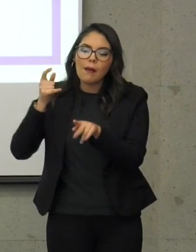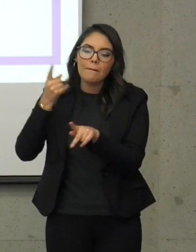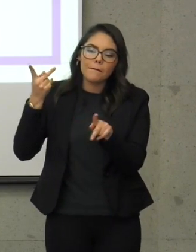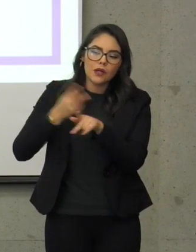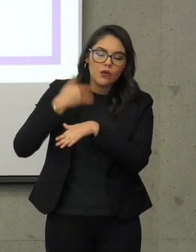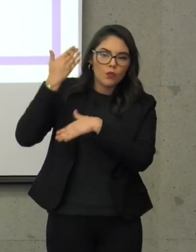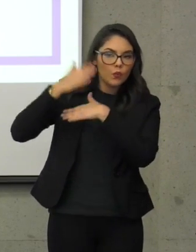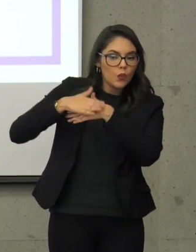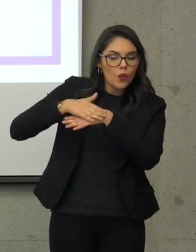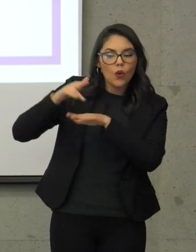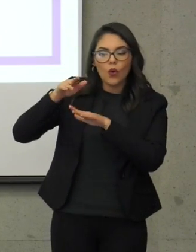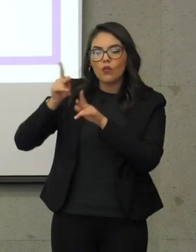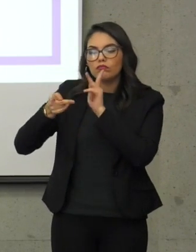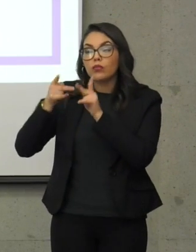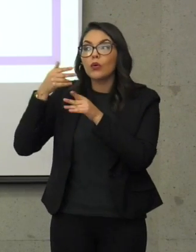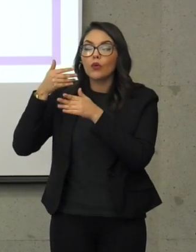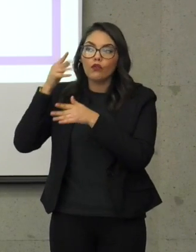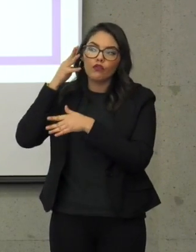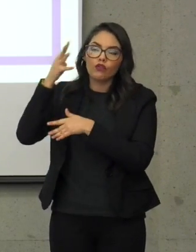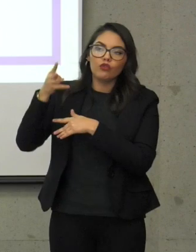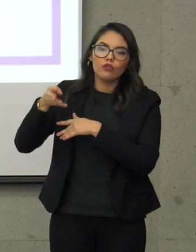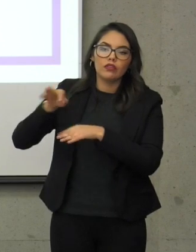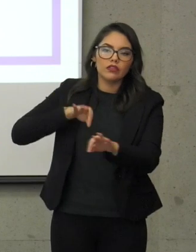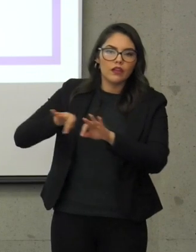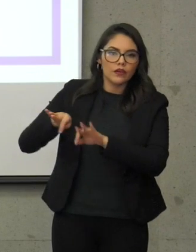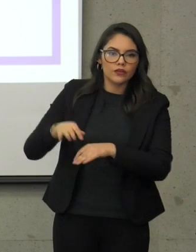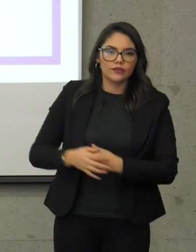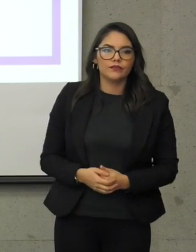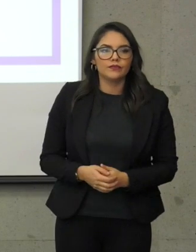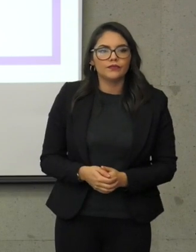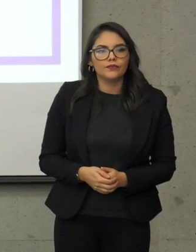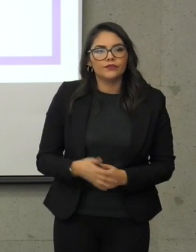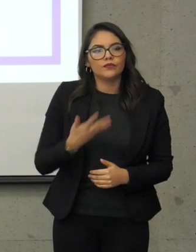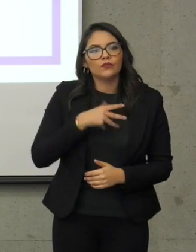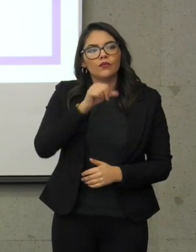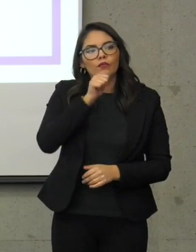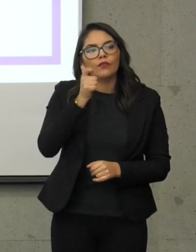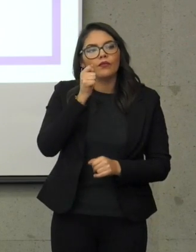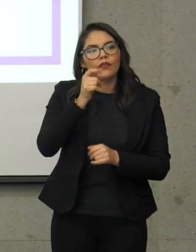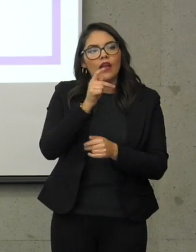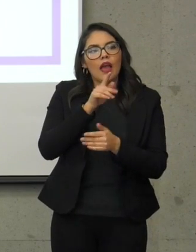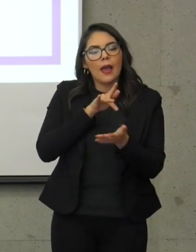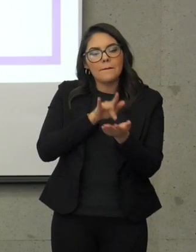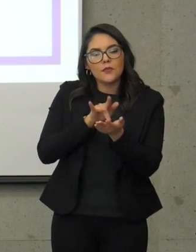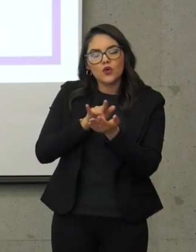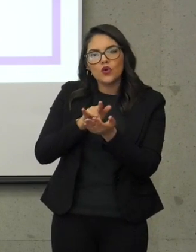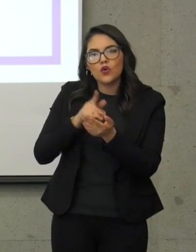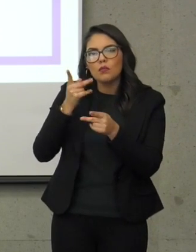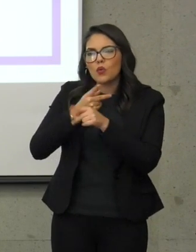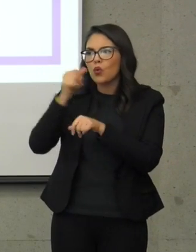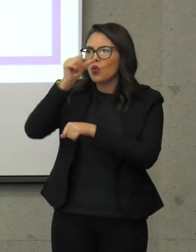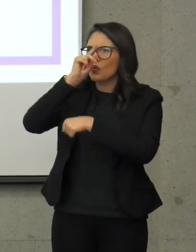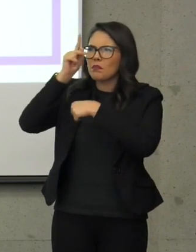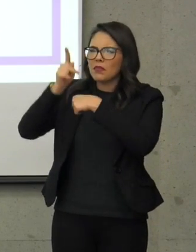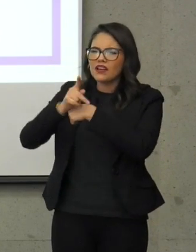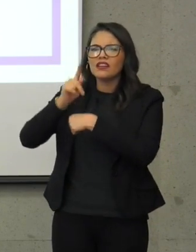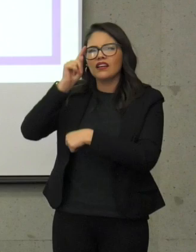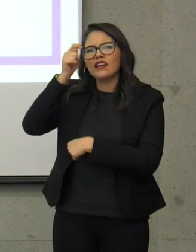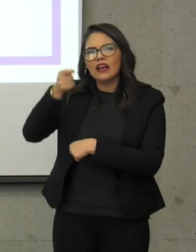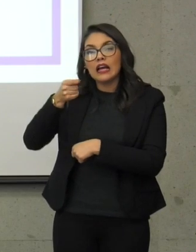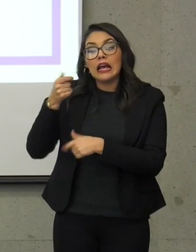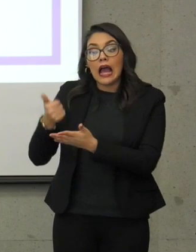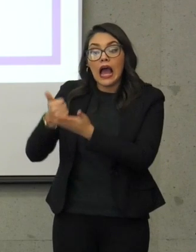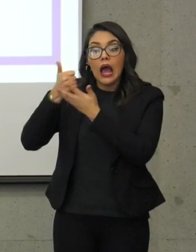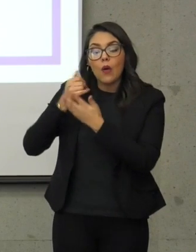recordarles que tenemos un programa de apoyo a extranjeros. Este programa nos permite tener cotidianamente relación